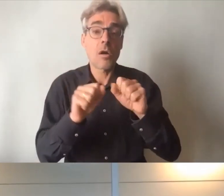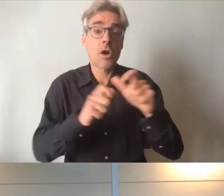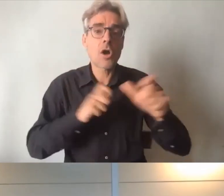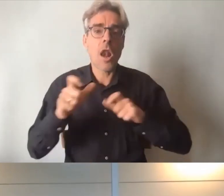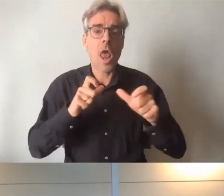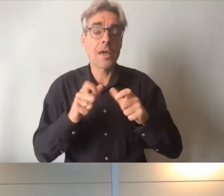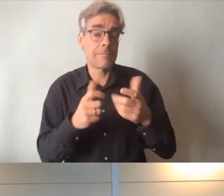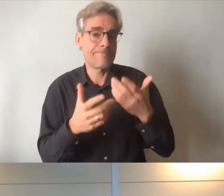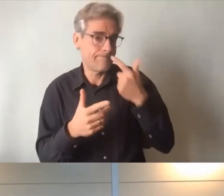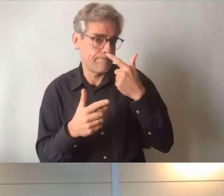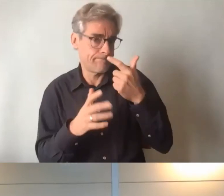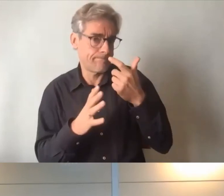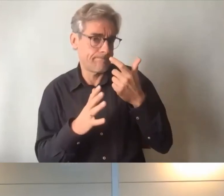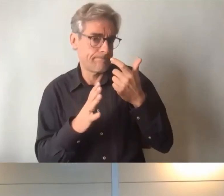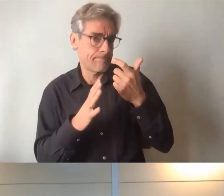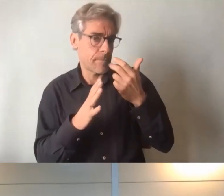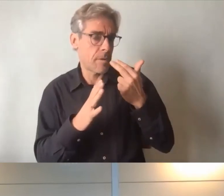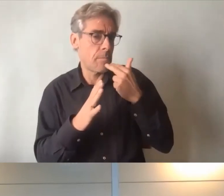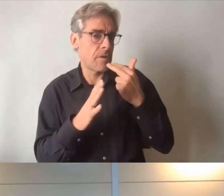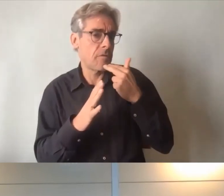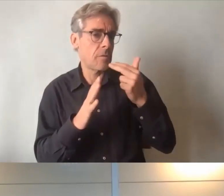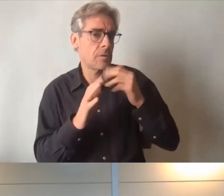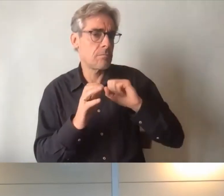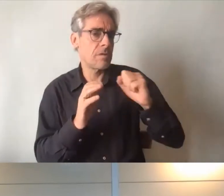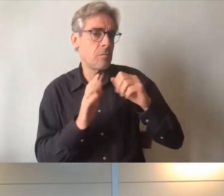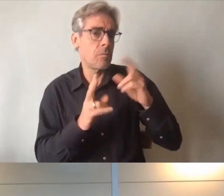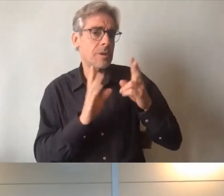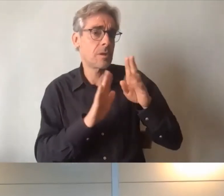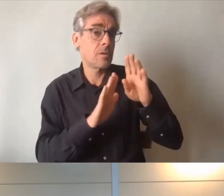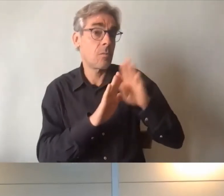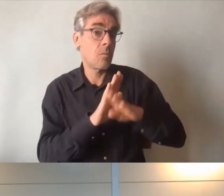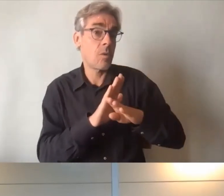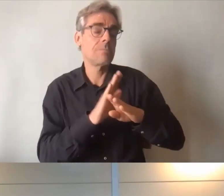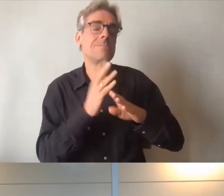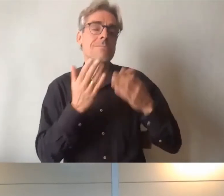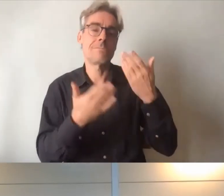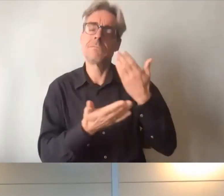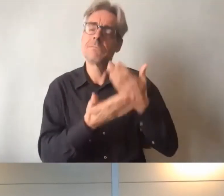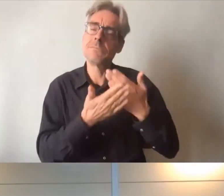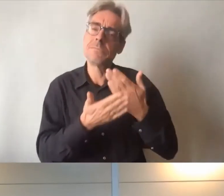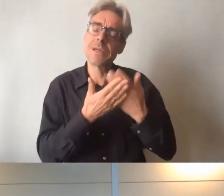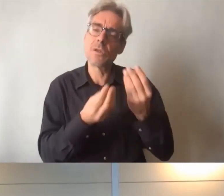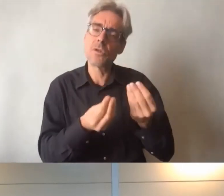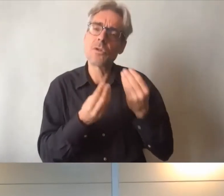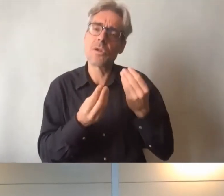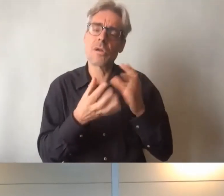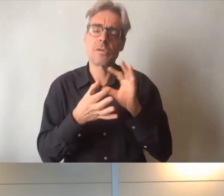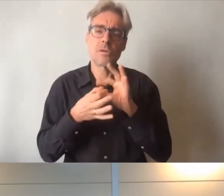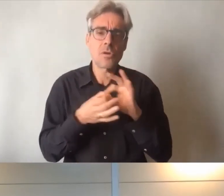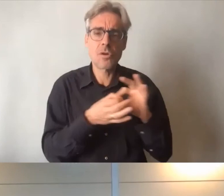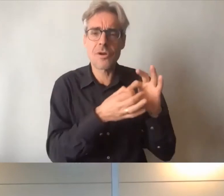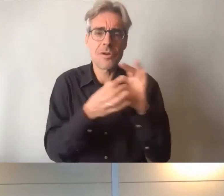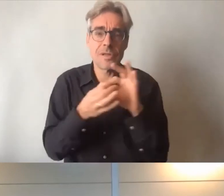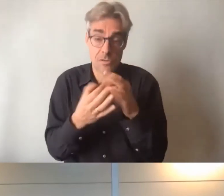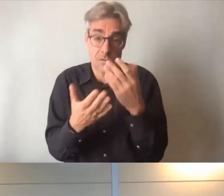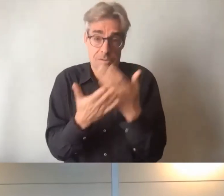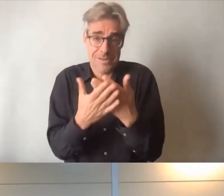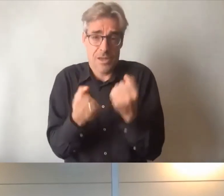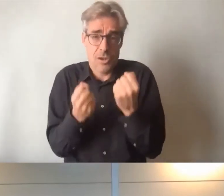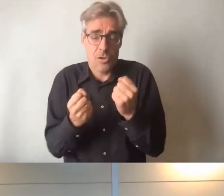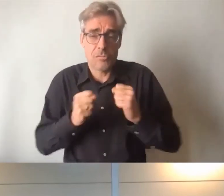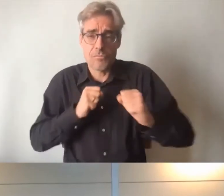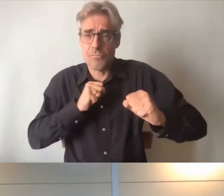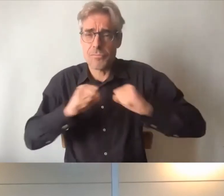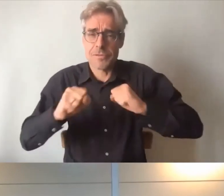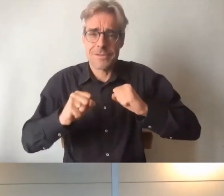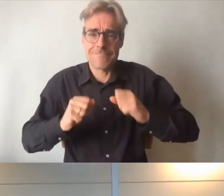totalement aussi performant peut incontestablement fournir ce facteur de mobilisation